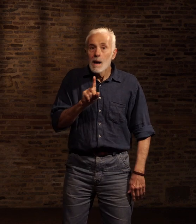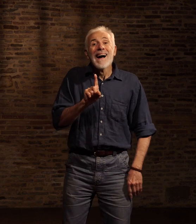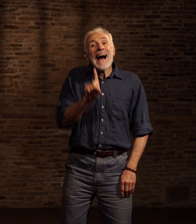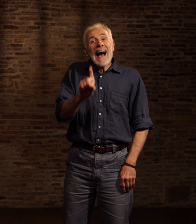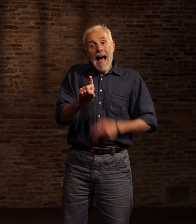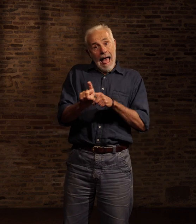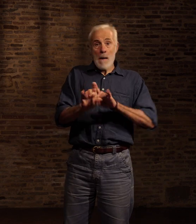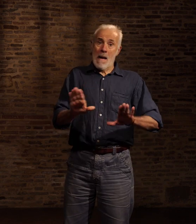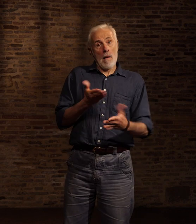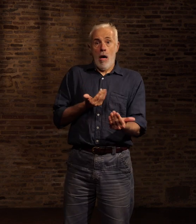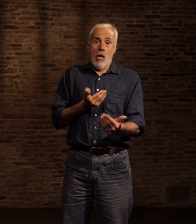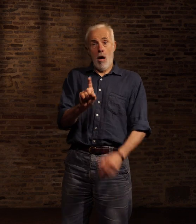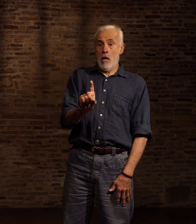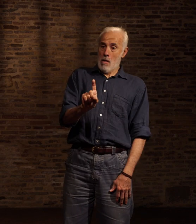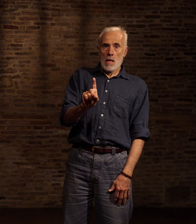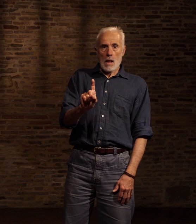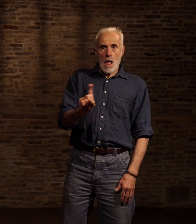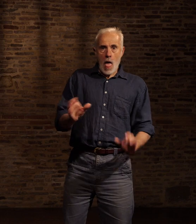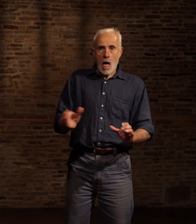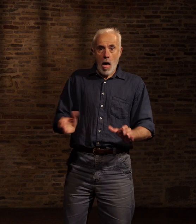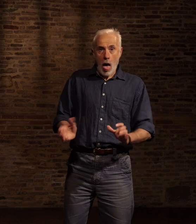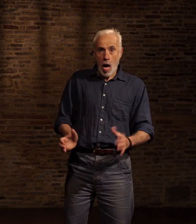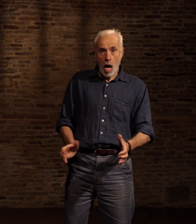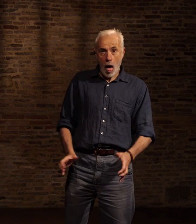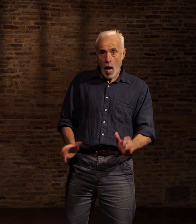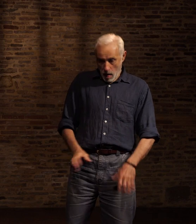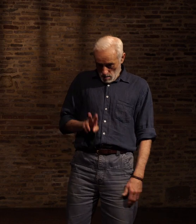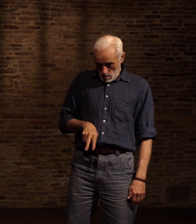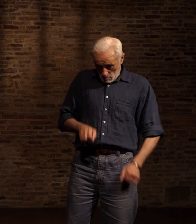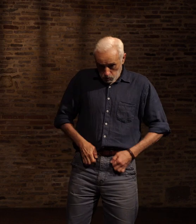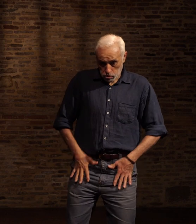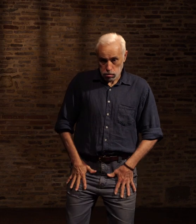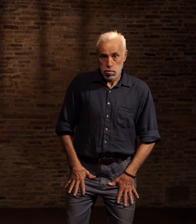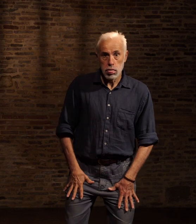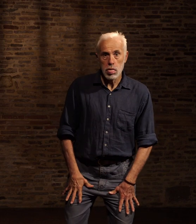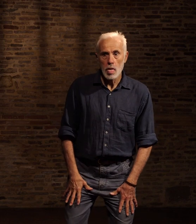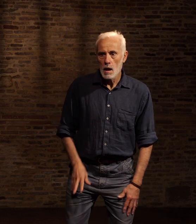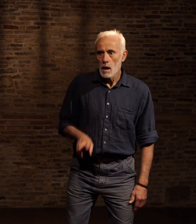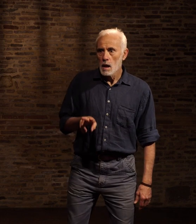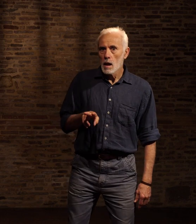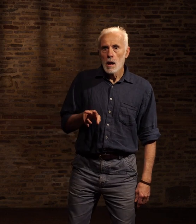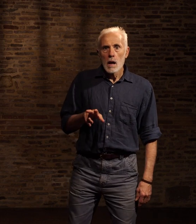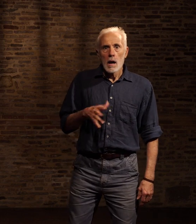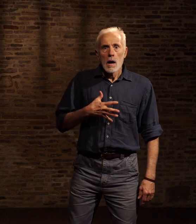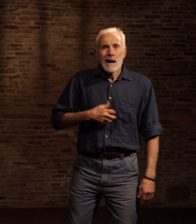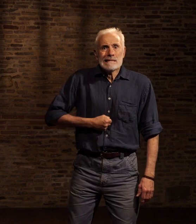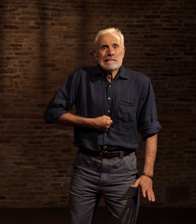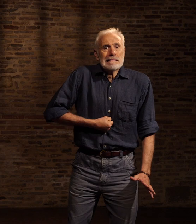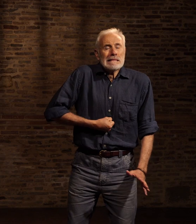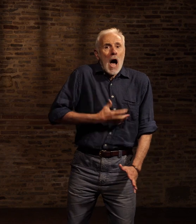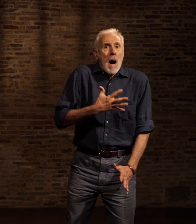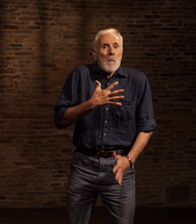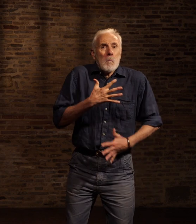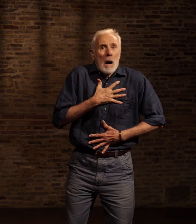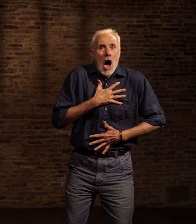me précédait Il tremblait violemment et les jambes de son pantalon étaient trempées J'ai compris alors qu'il était noué par la peur, cette peur qui vous fait